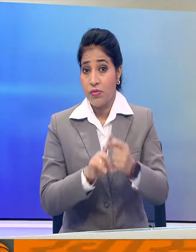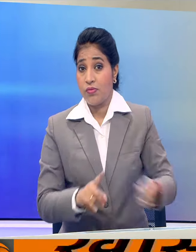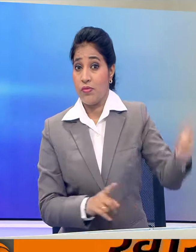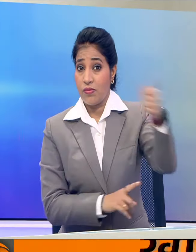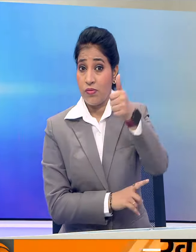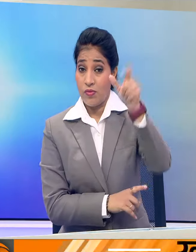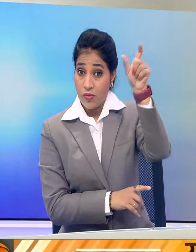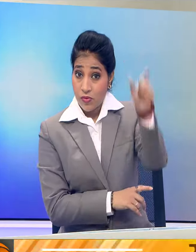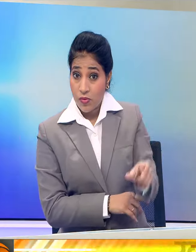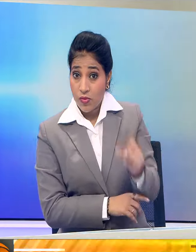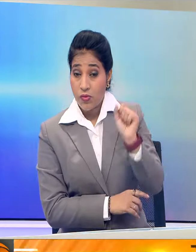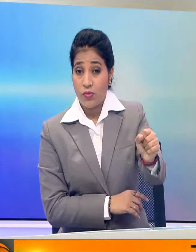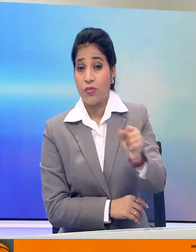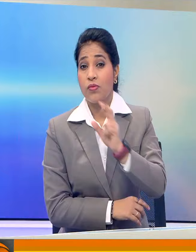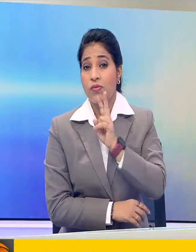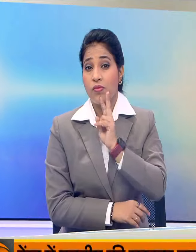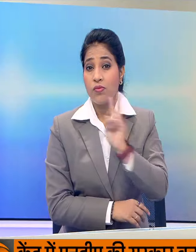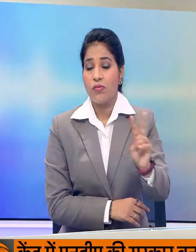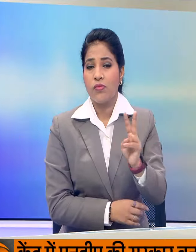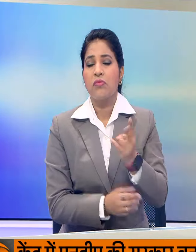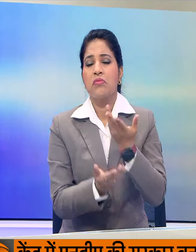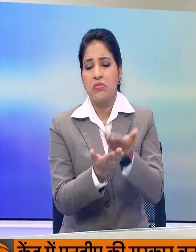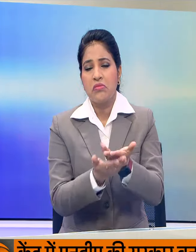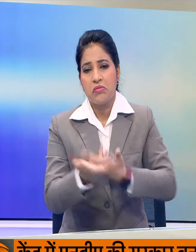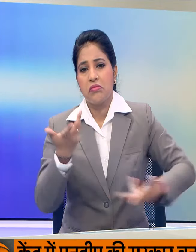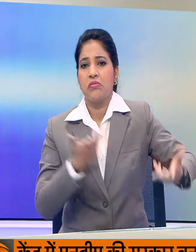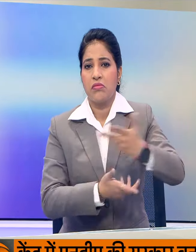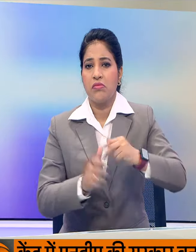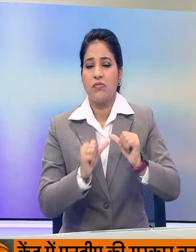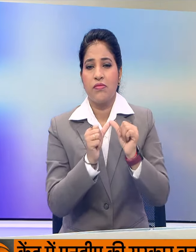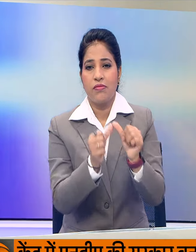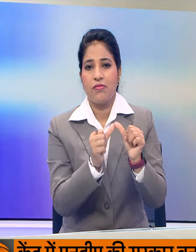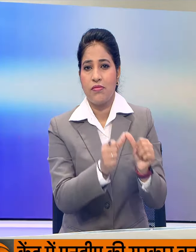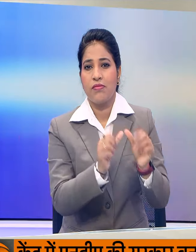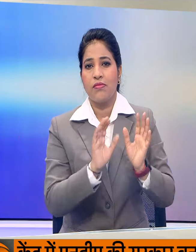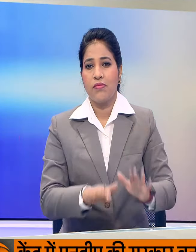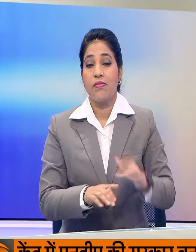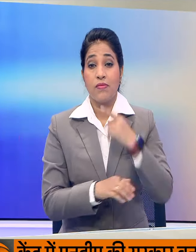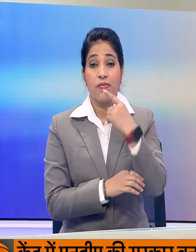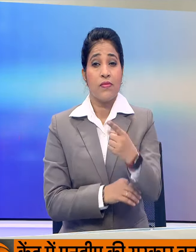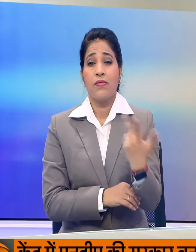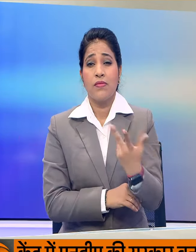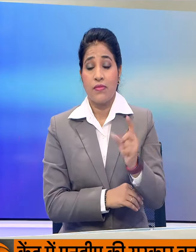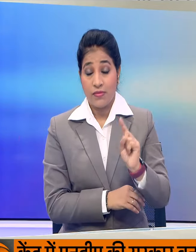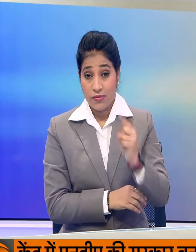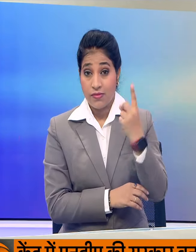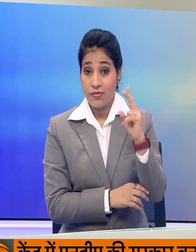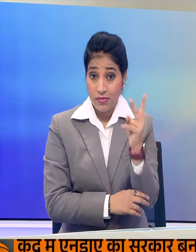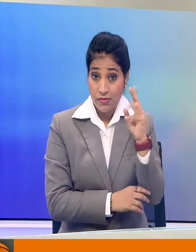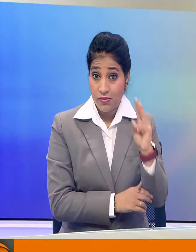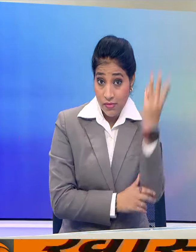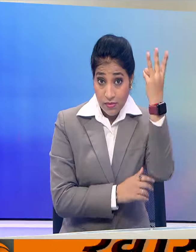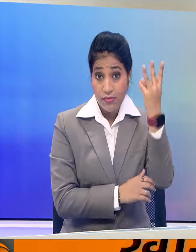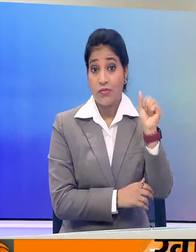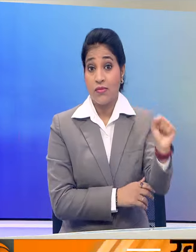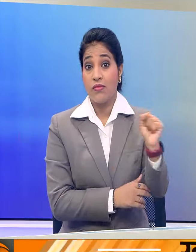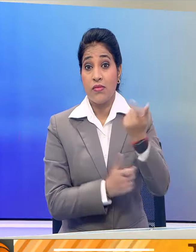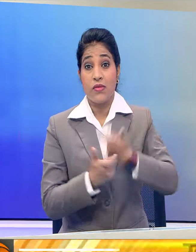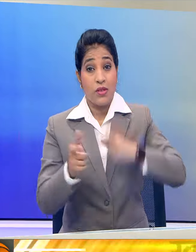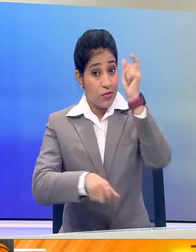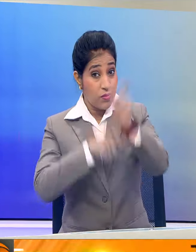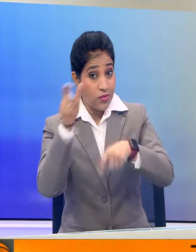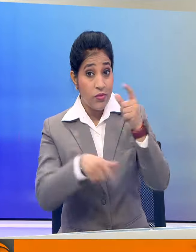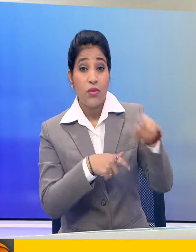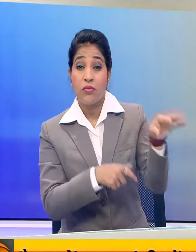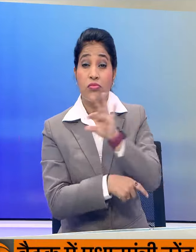राष्ट्रपती के अभिभाशन प्रस्ताफ पर चर्चा का जवाब देंगे कहा जा रहा है कि लगातार तीसरी बार जनादेश